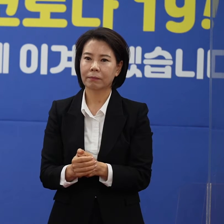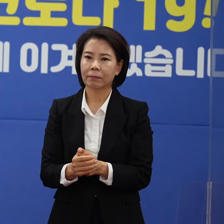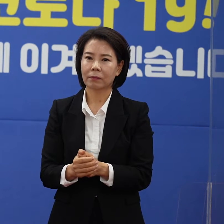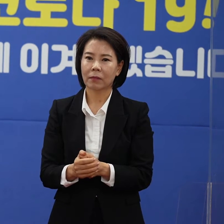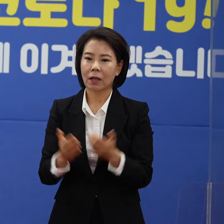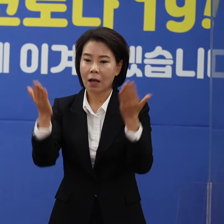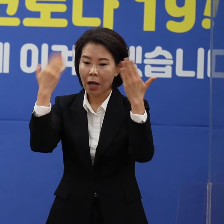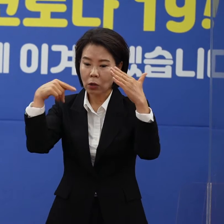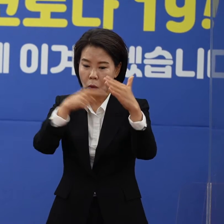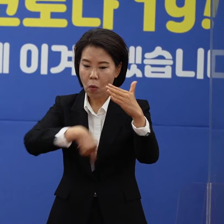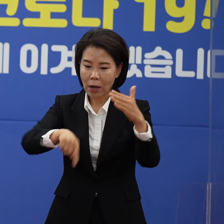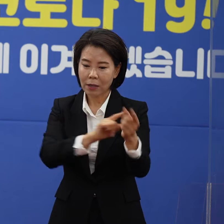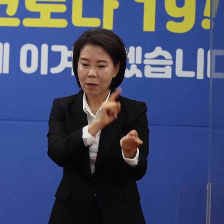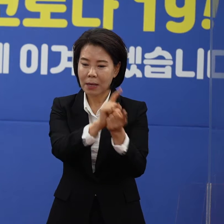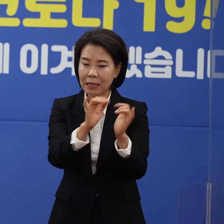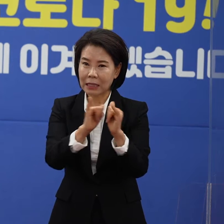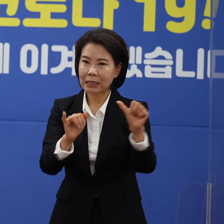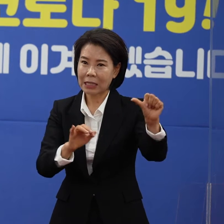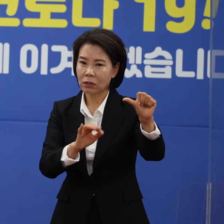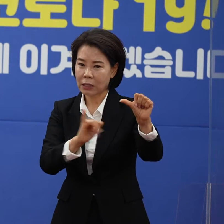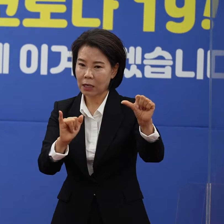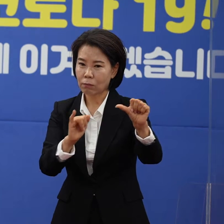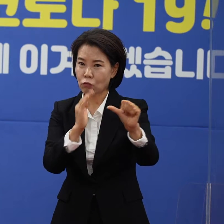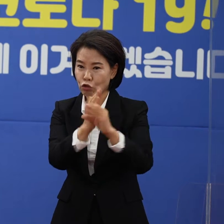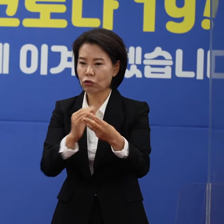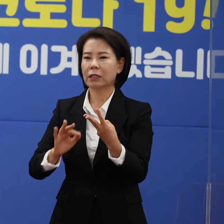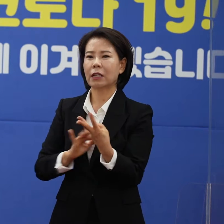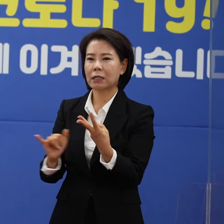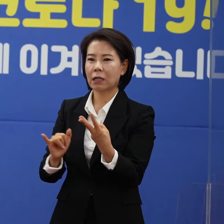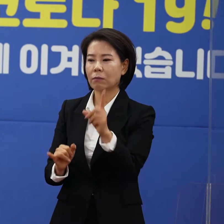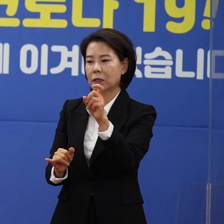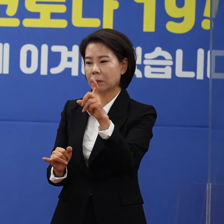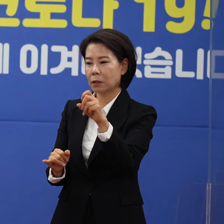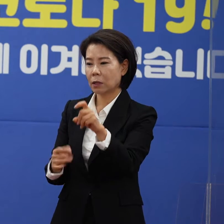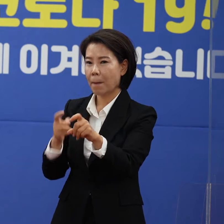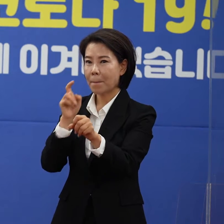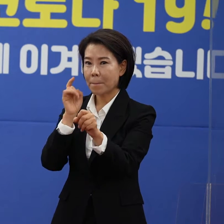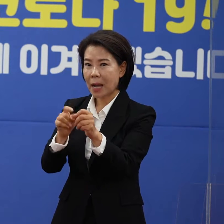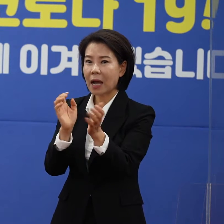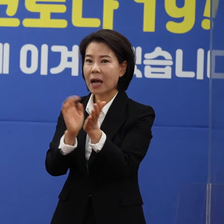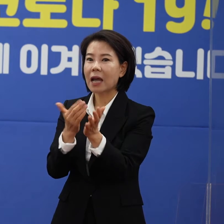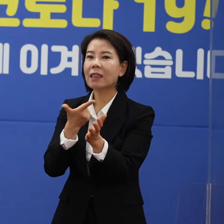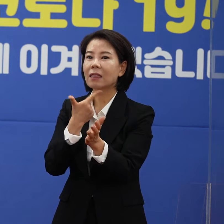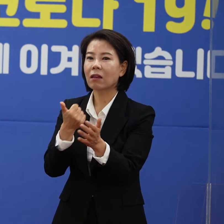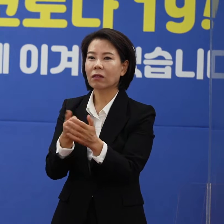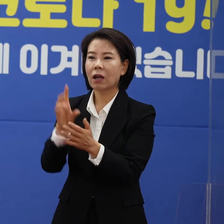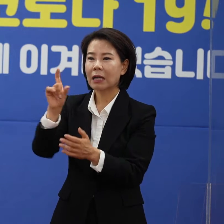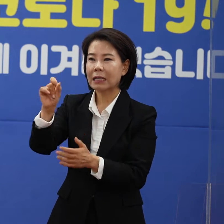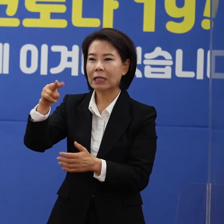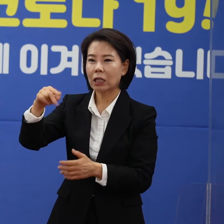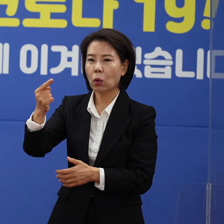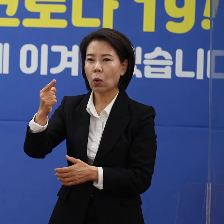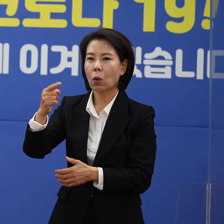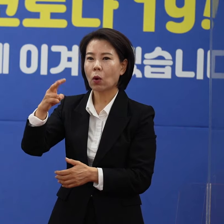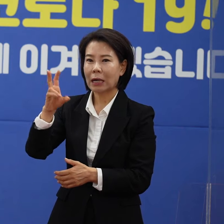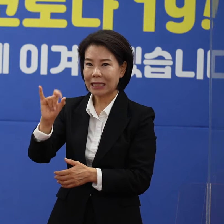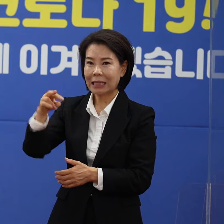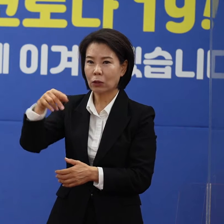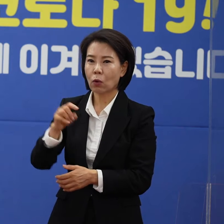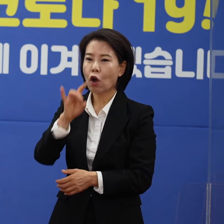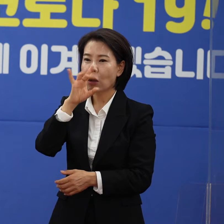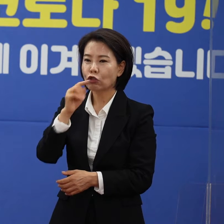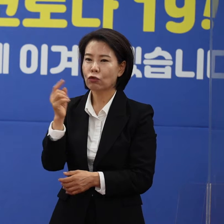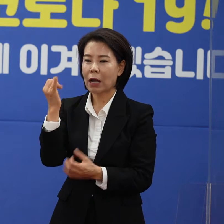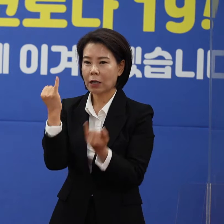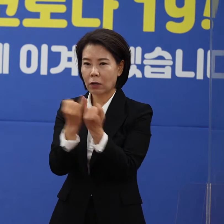학교 내 동선이 있는 5명 중 3명은 11일 확진자가 발생했던 제주시 2도이동 소재 중앙여자고등학교와